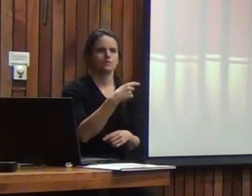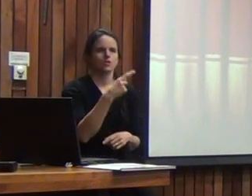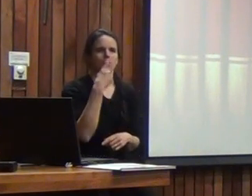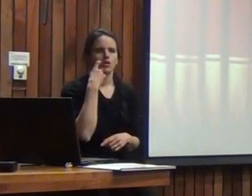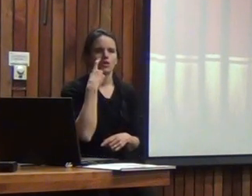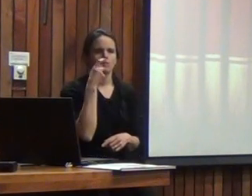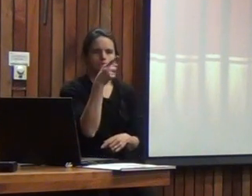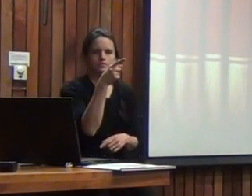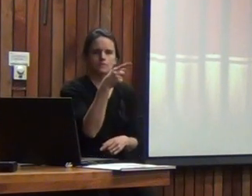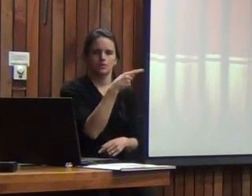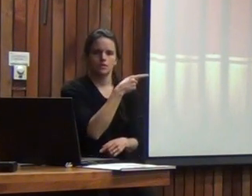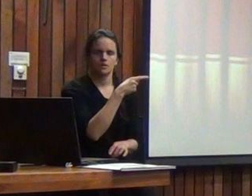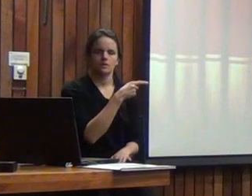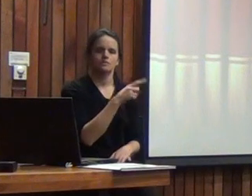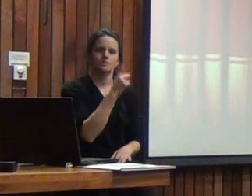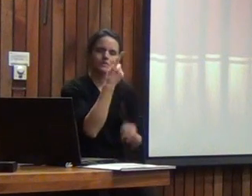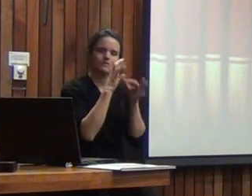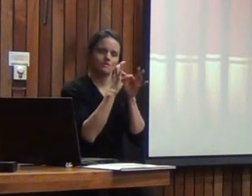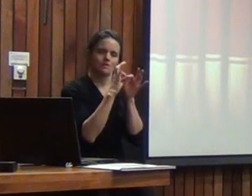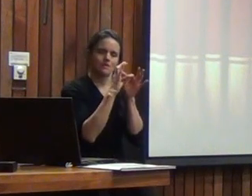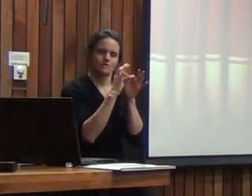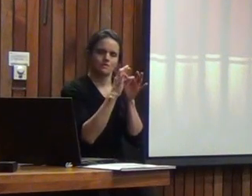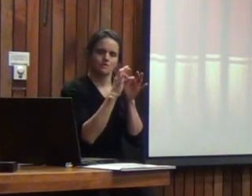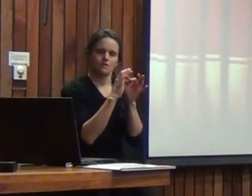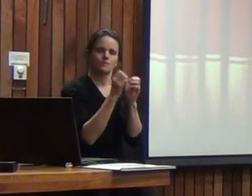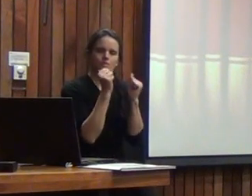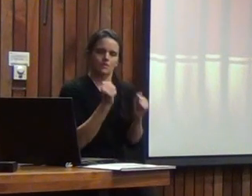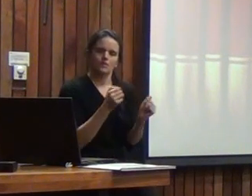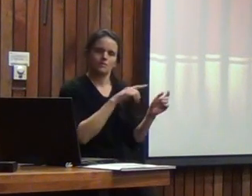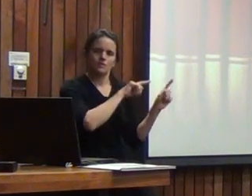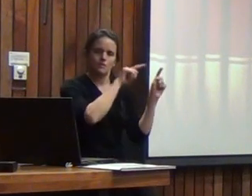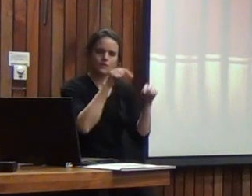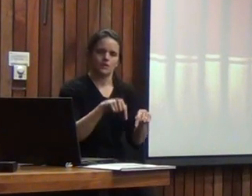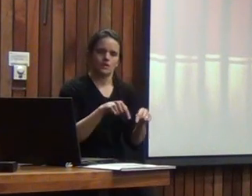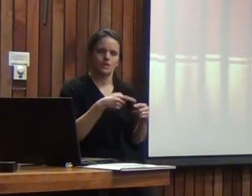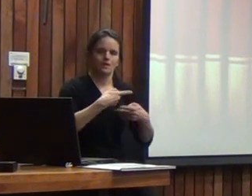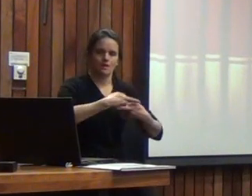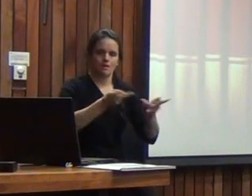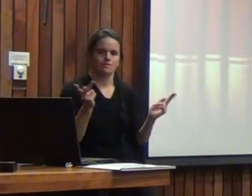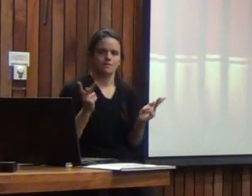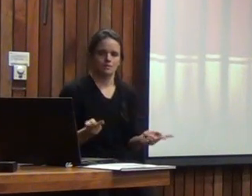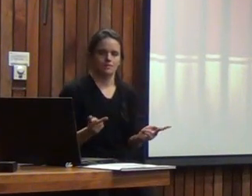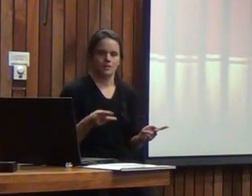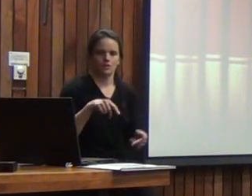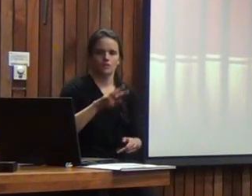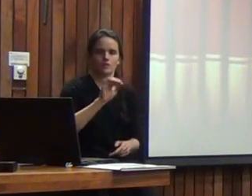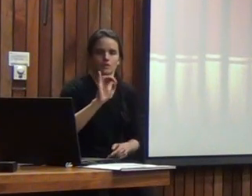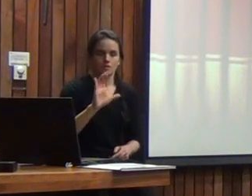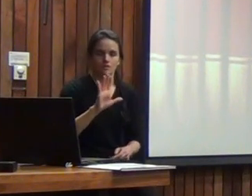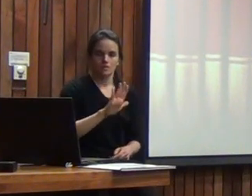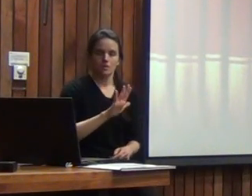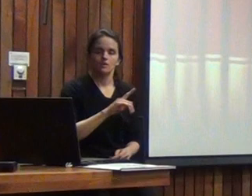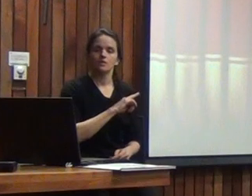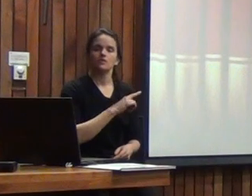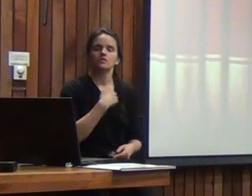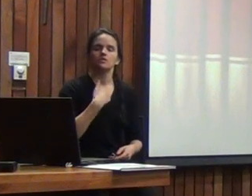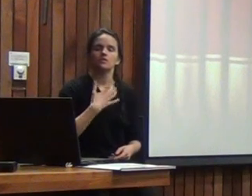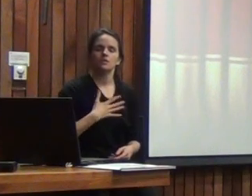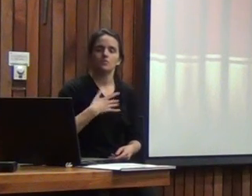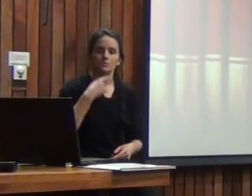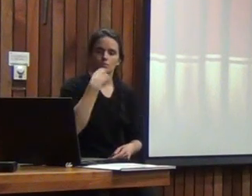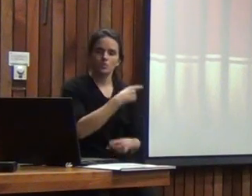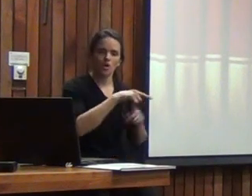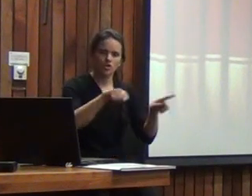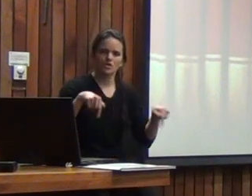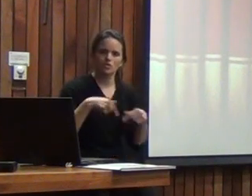hola buenos días primero que todas las gracias por la posibilidad de estar acá presente en el lanzamiento de la batería mi consulta va hacia el contexto educativo